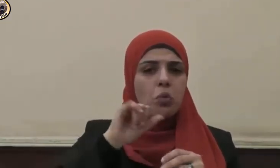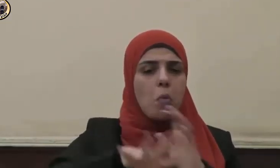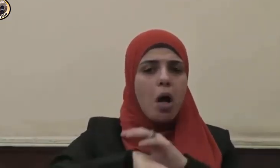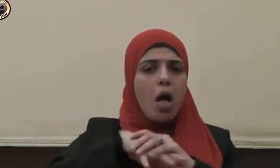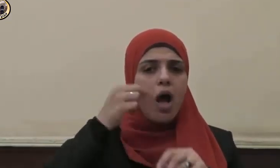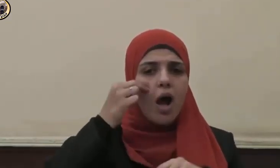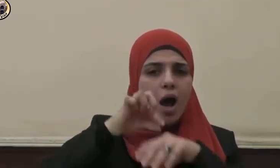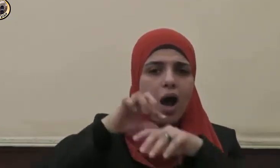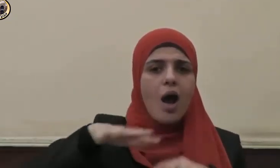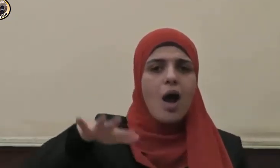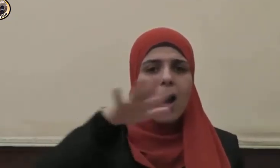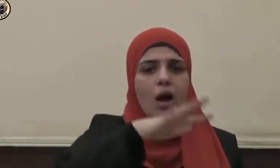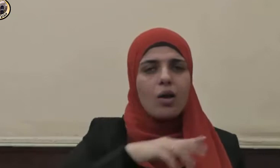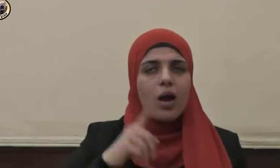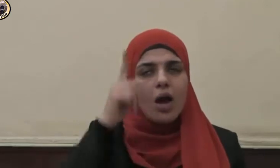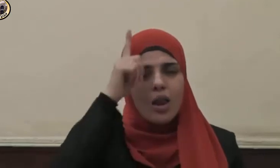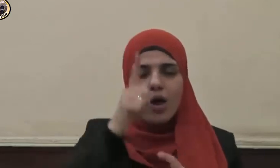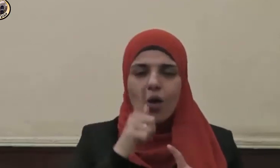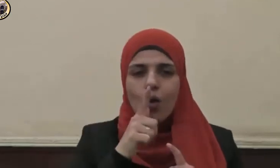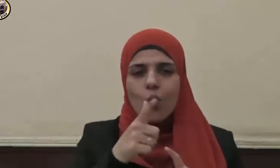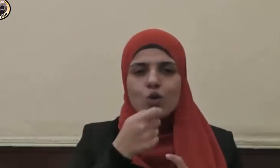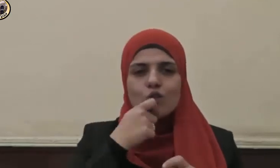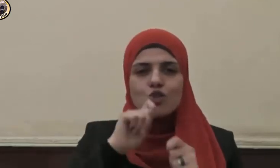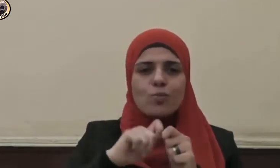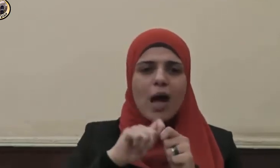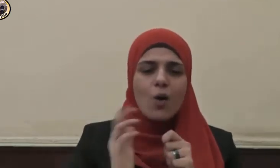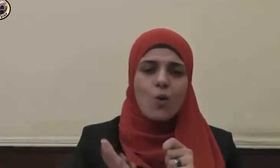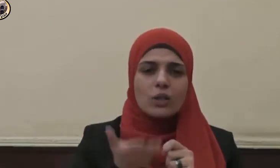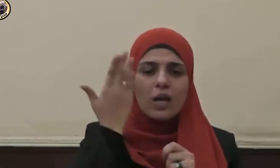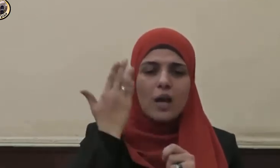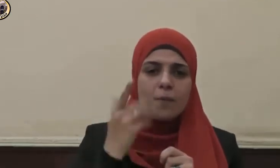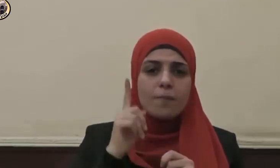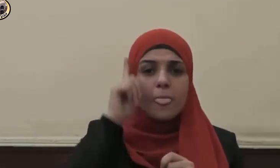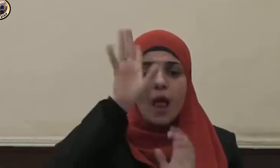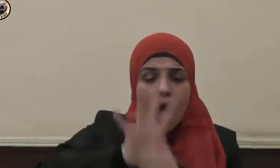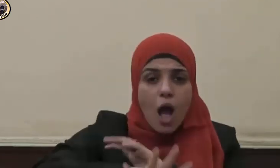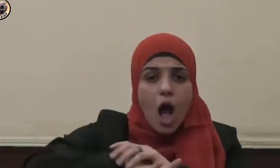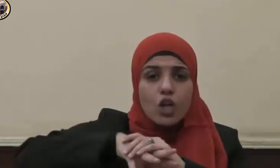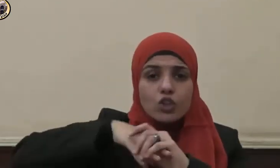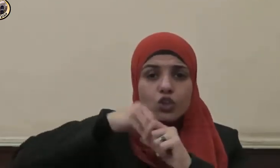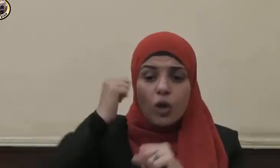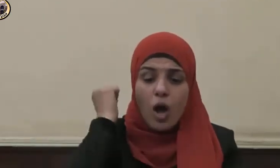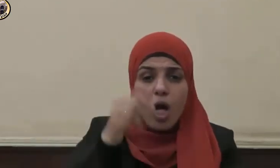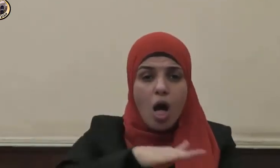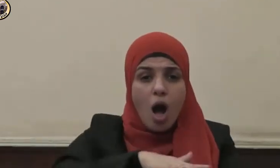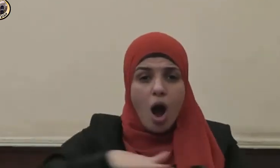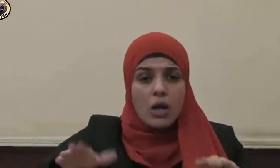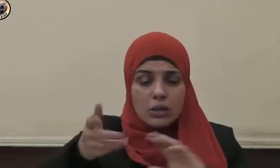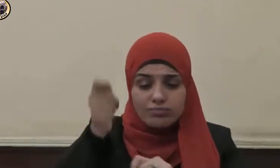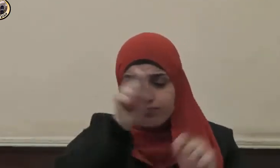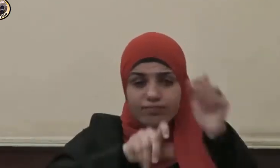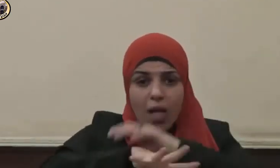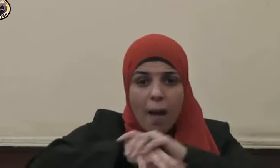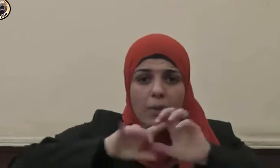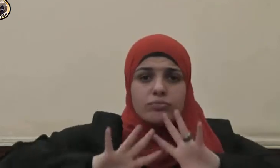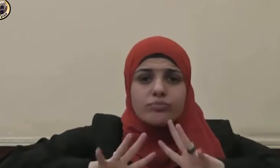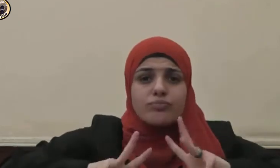حيث يقول سبحانه هو أنشاكم من الأرض واستعمركم فيها